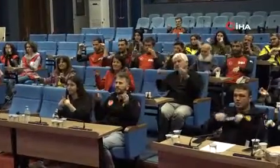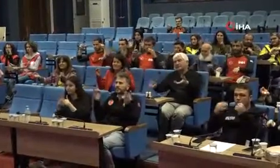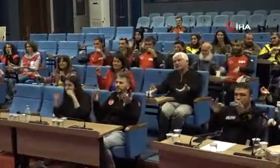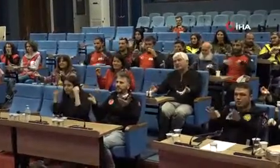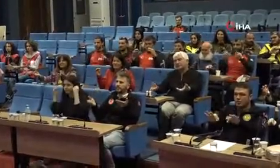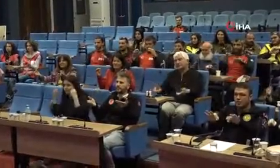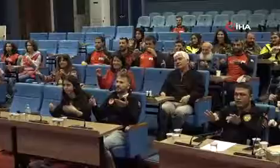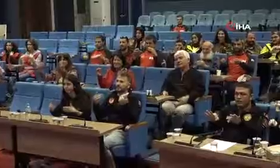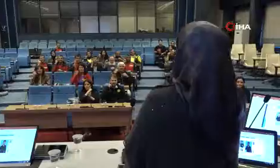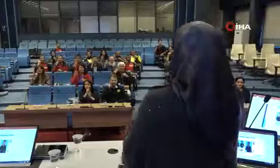Buradayım.